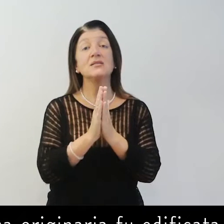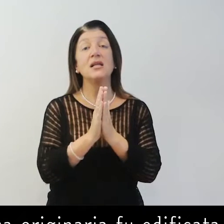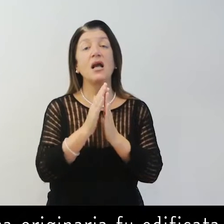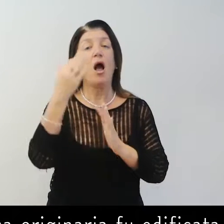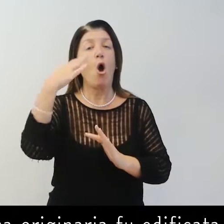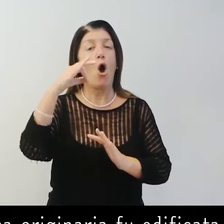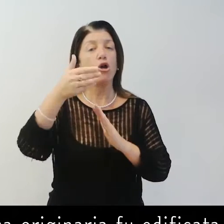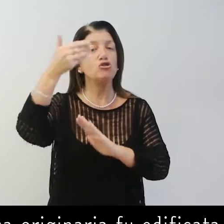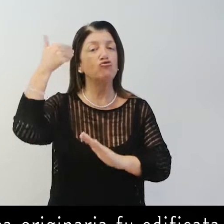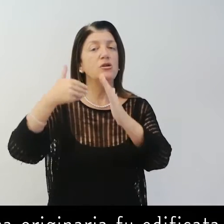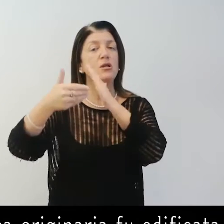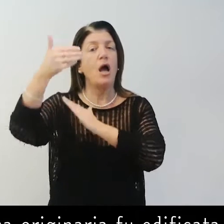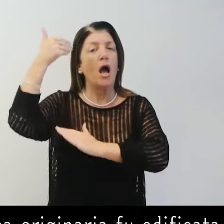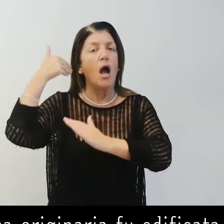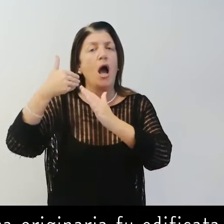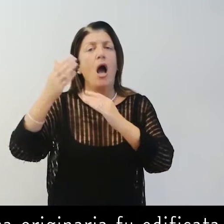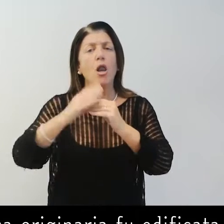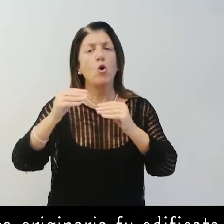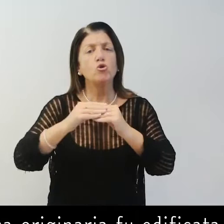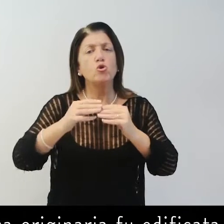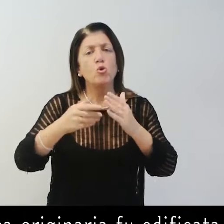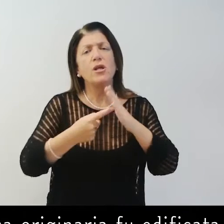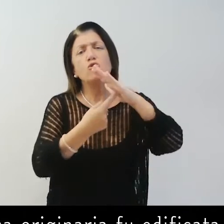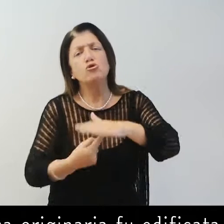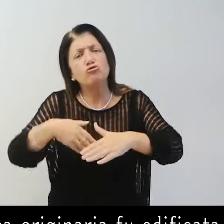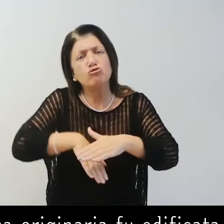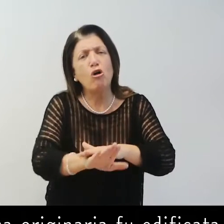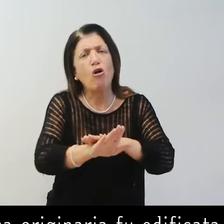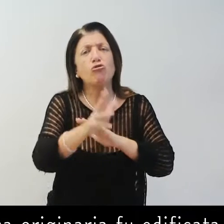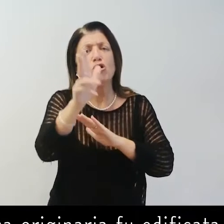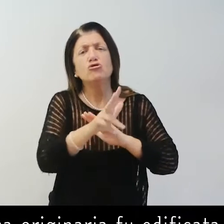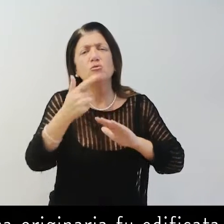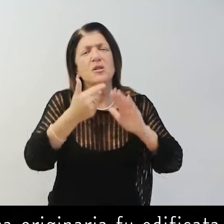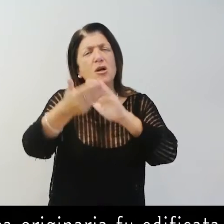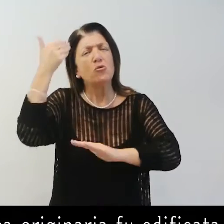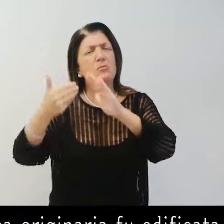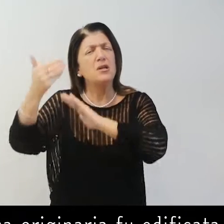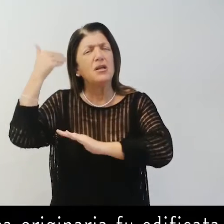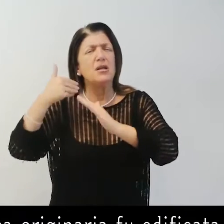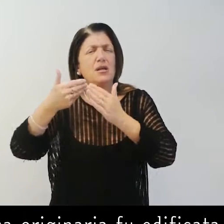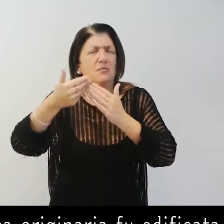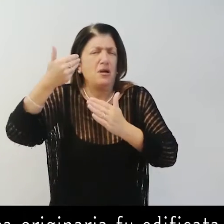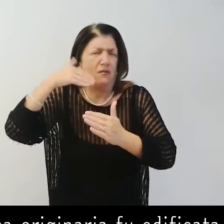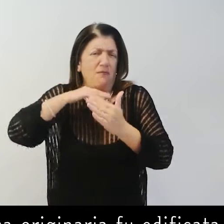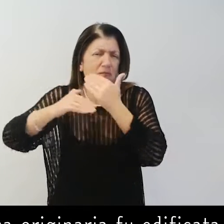La basilica originaria fu edificata sopra un'area cimiteriale, in epoca carnoantica.